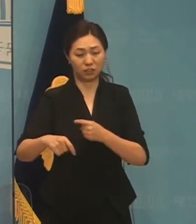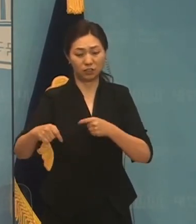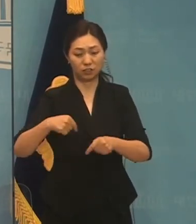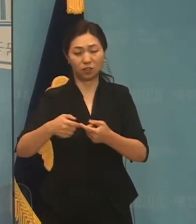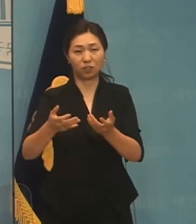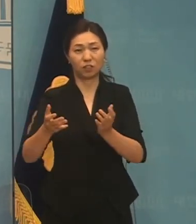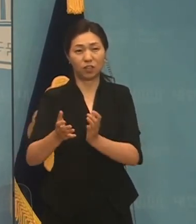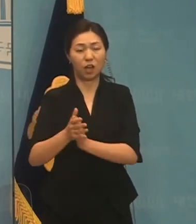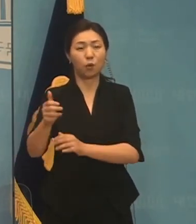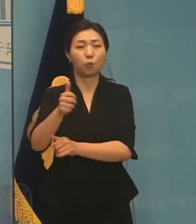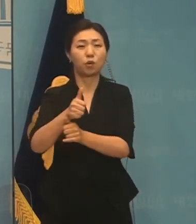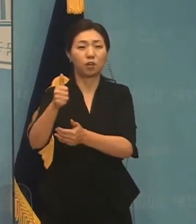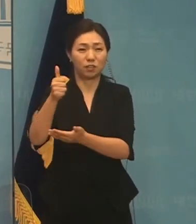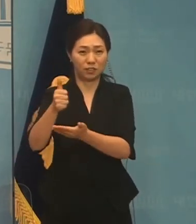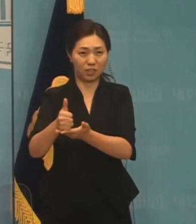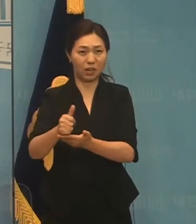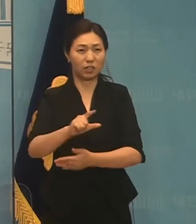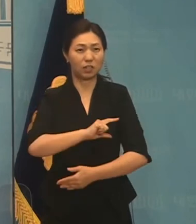장기표입니다.